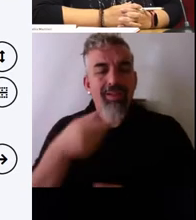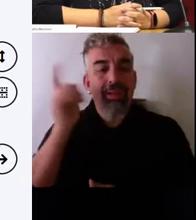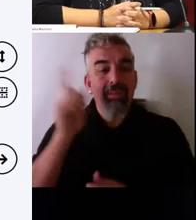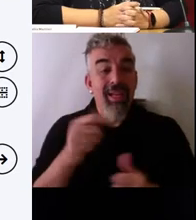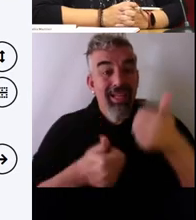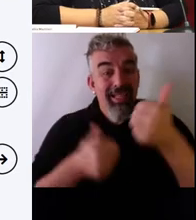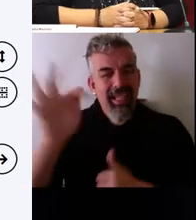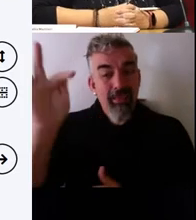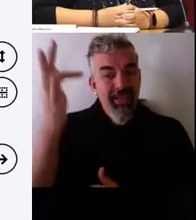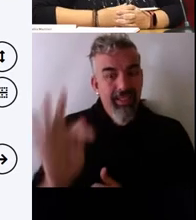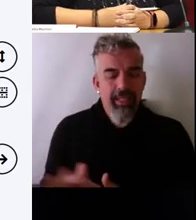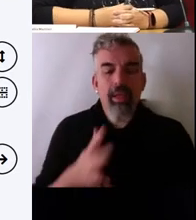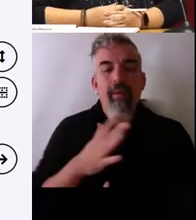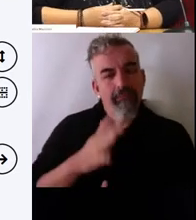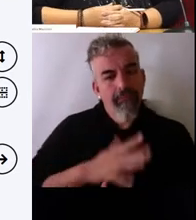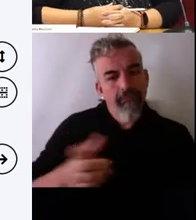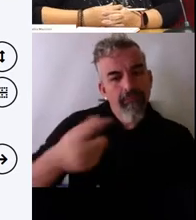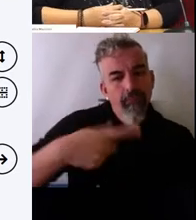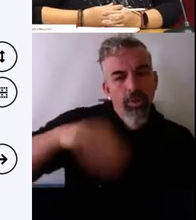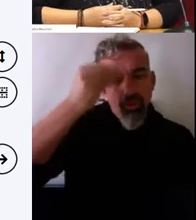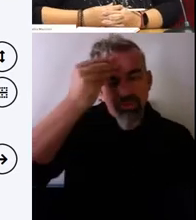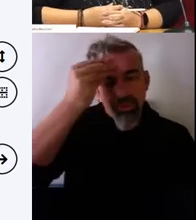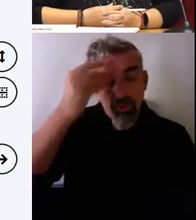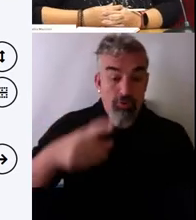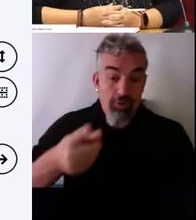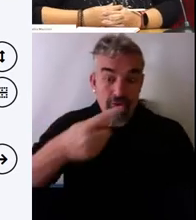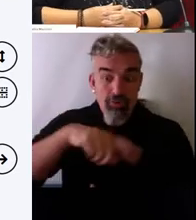pensad muy bien, ¿por qué hacemos tipo test?